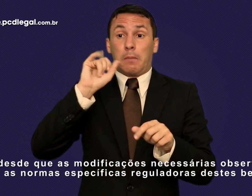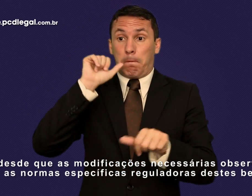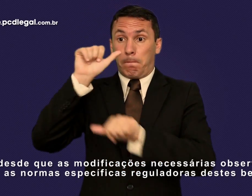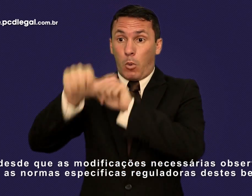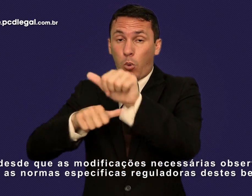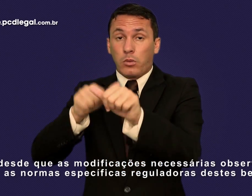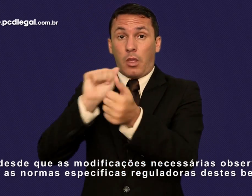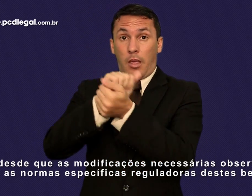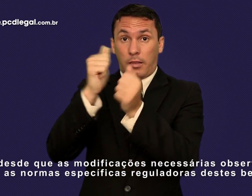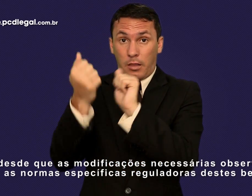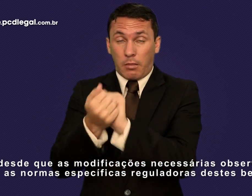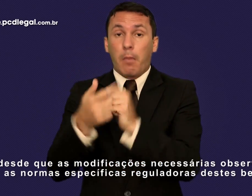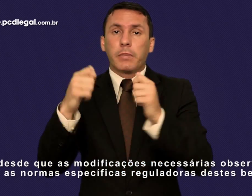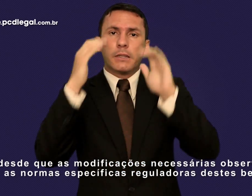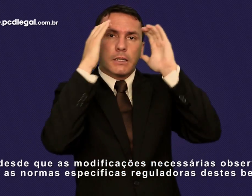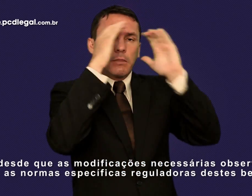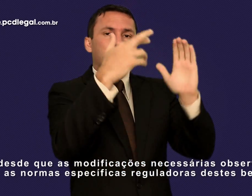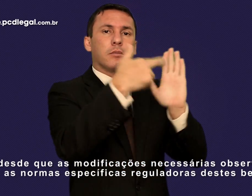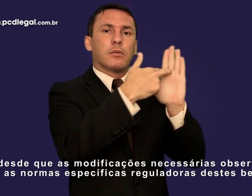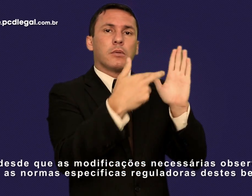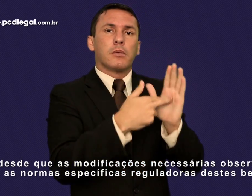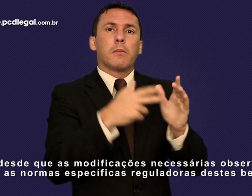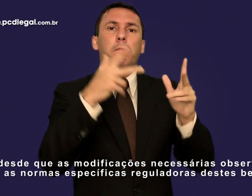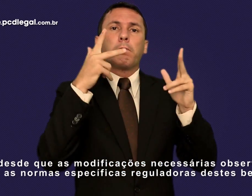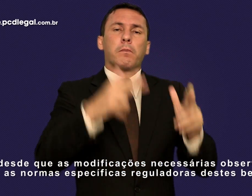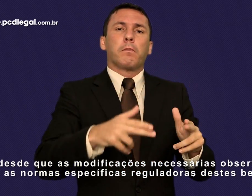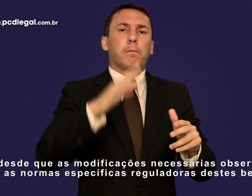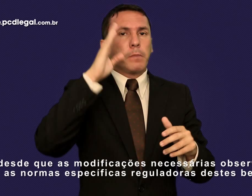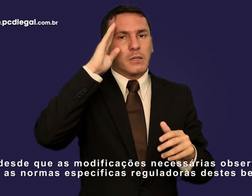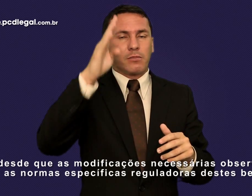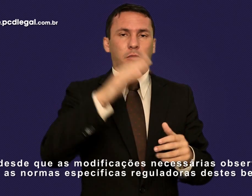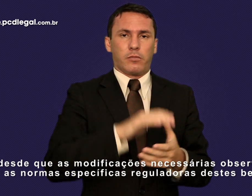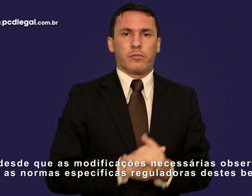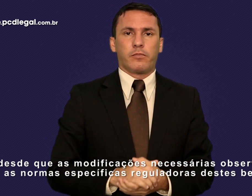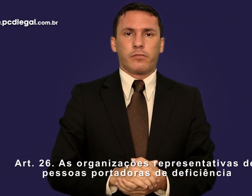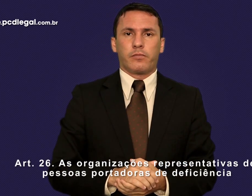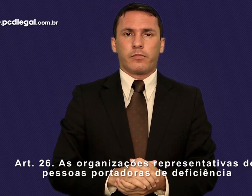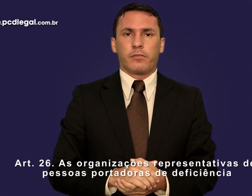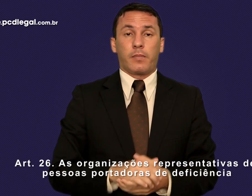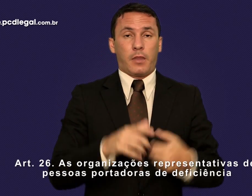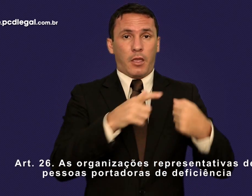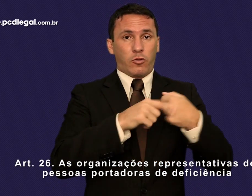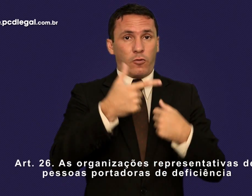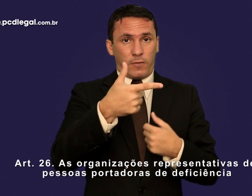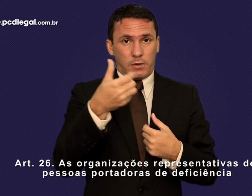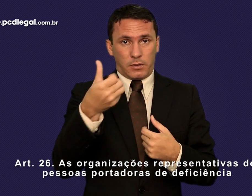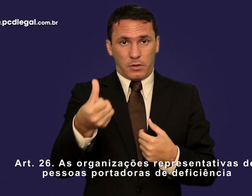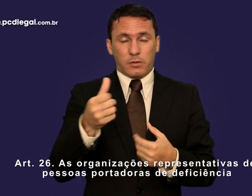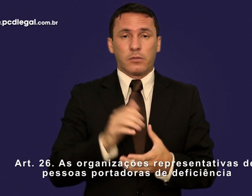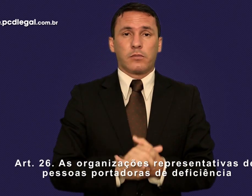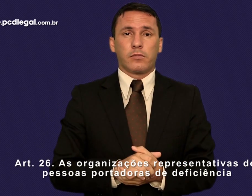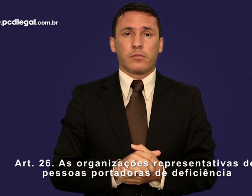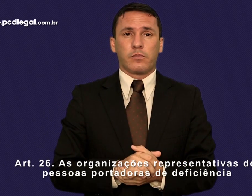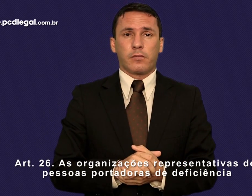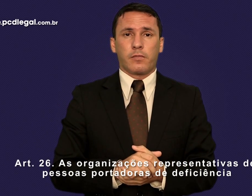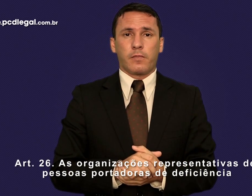necessárias observem as normas específicas reguladoras destes bens. Artigo 26. As organizações